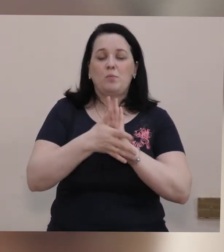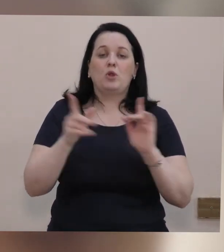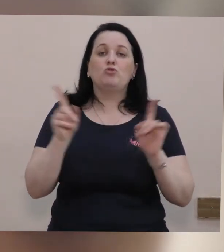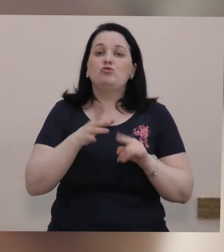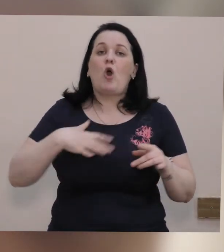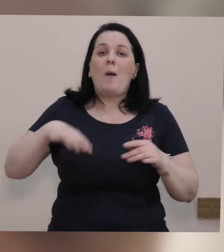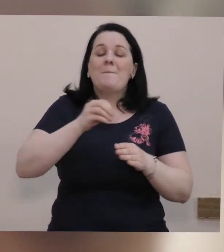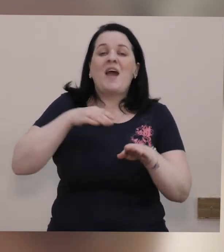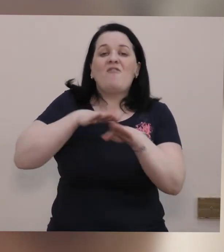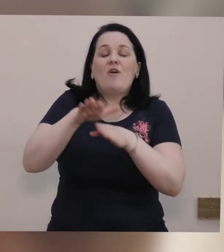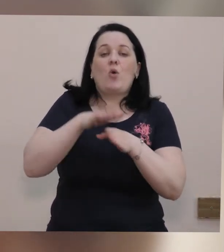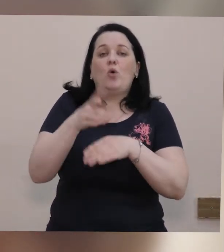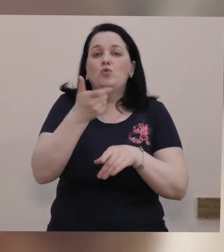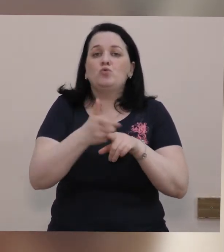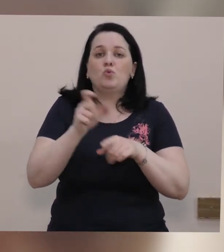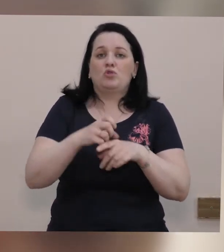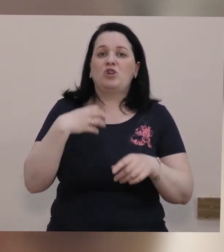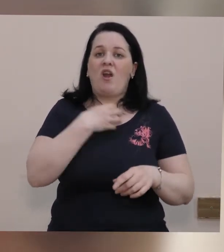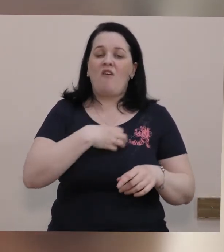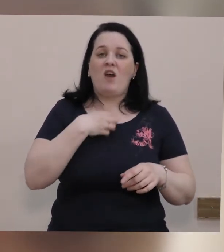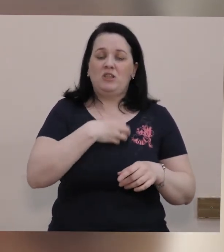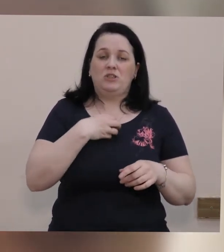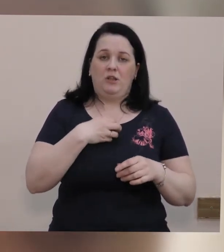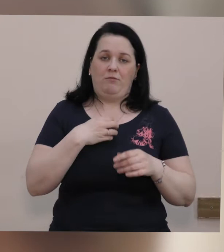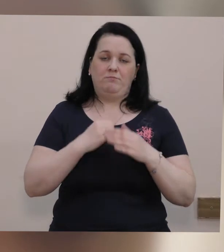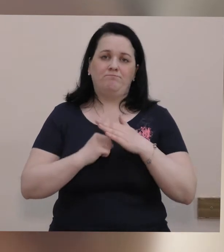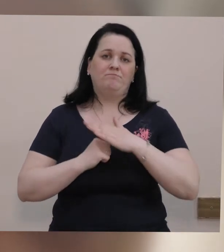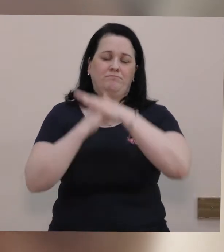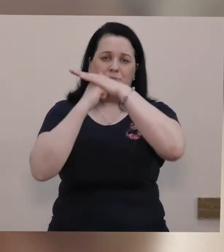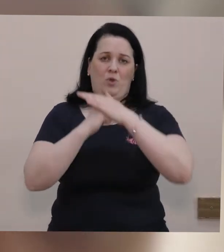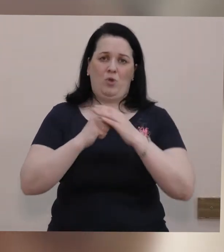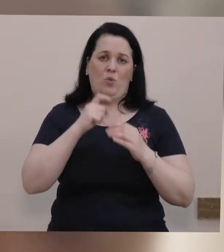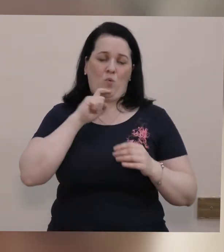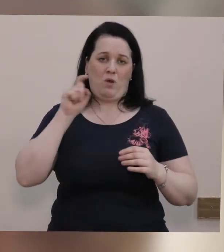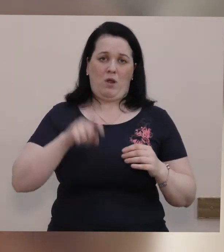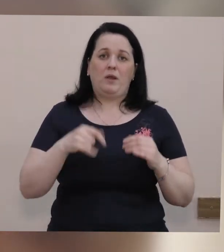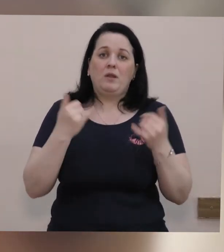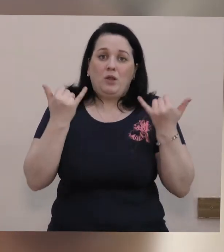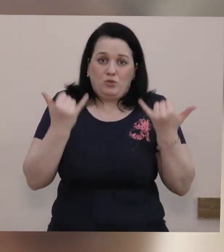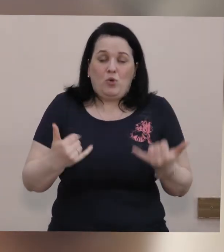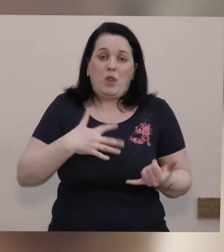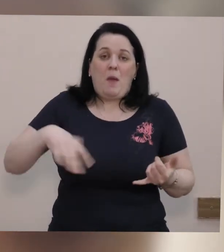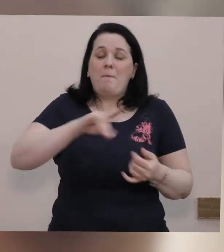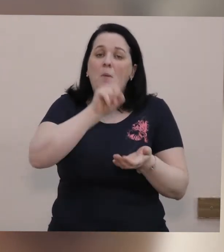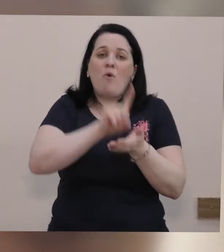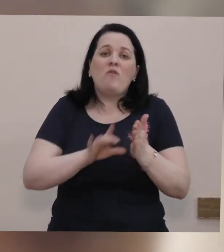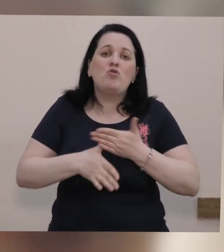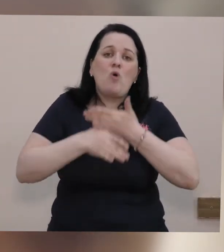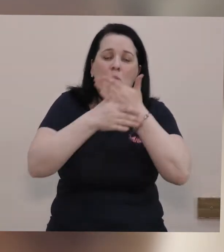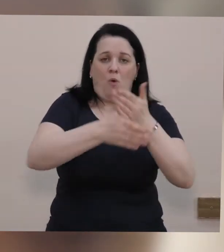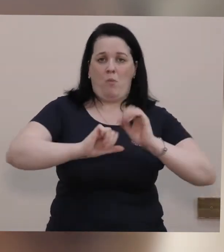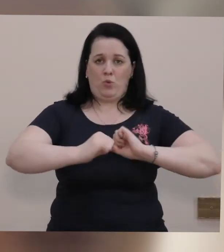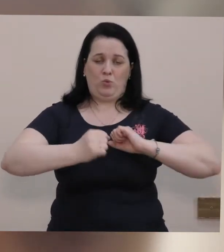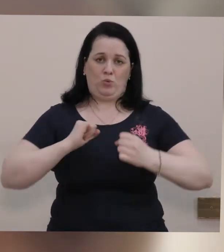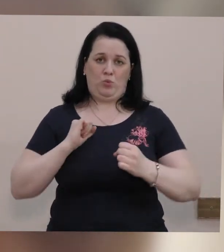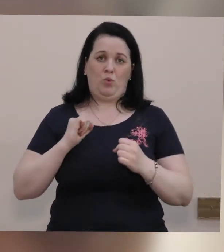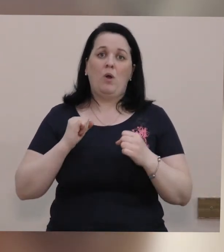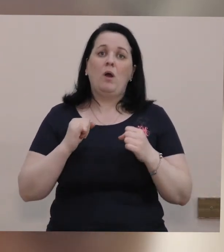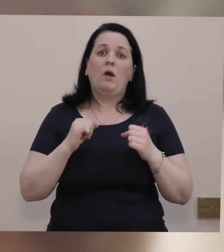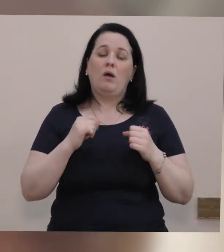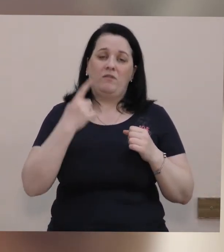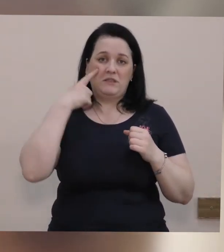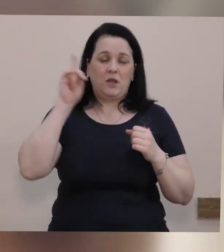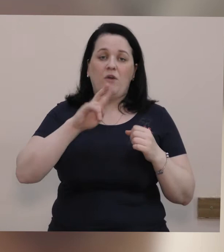що ми виконуємо дуже важливу функцію тилу України. І сьогодні ми повинні допомагати один одному.